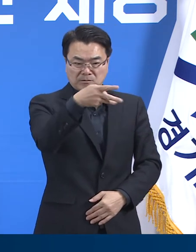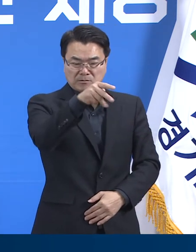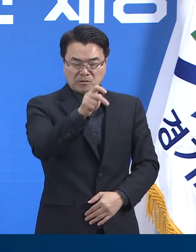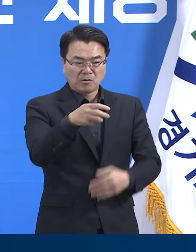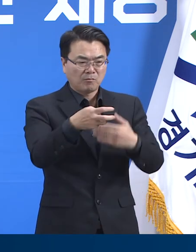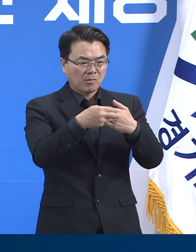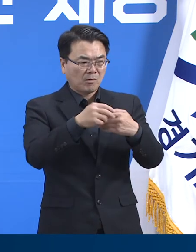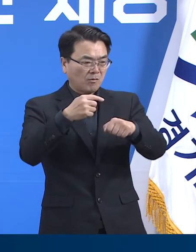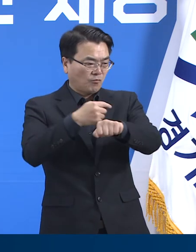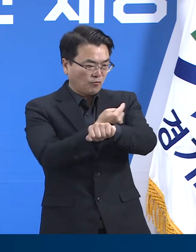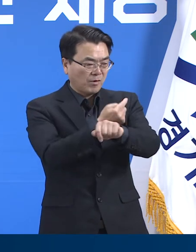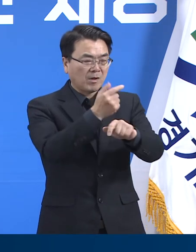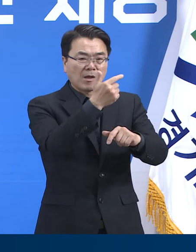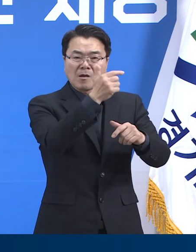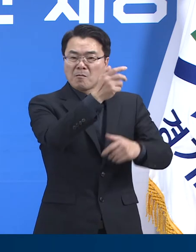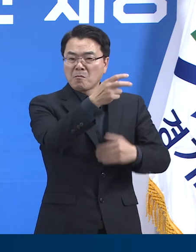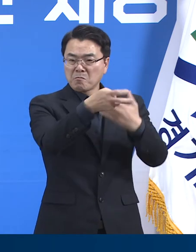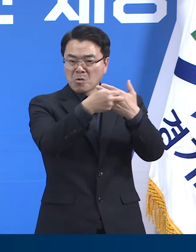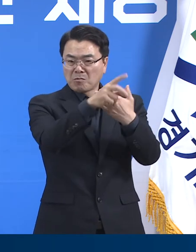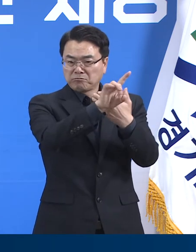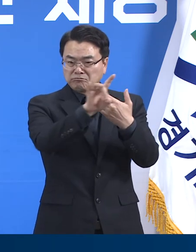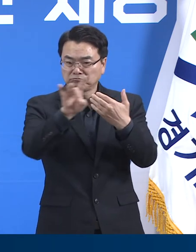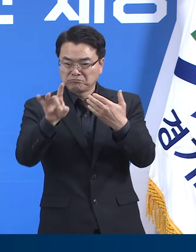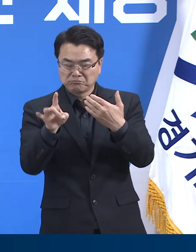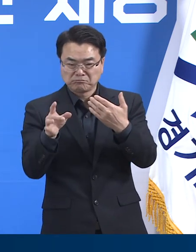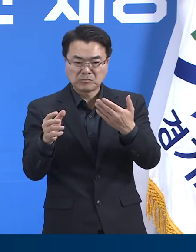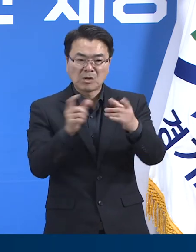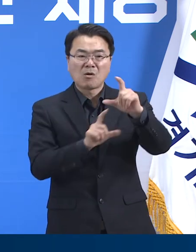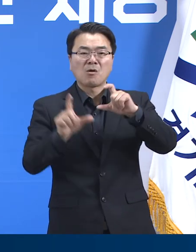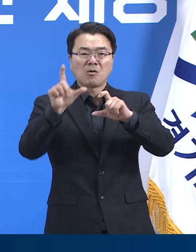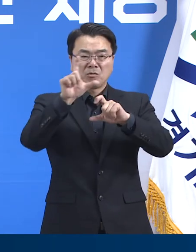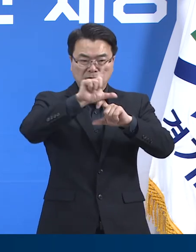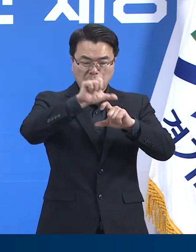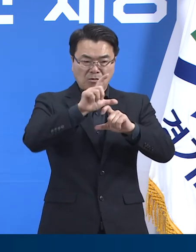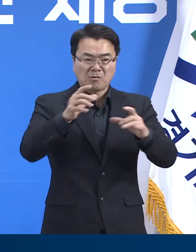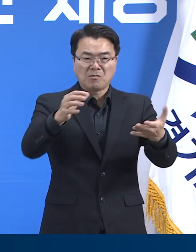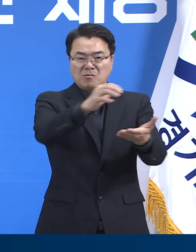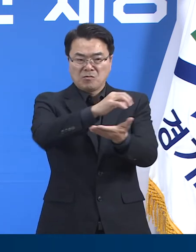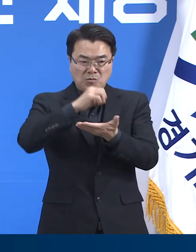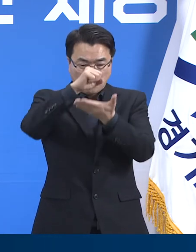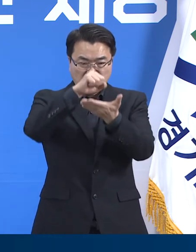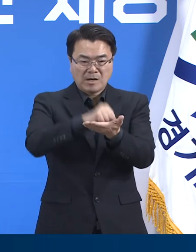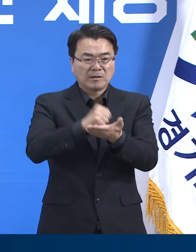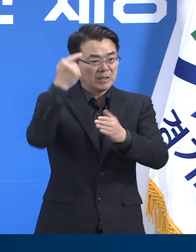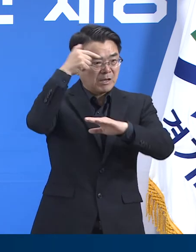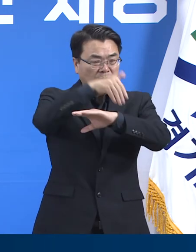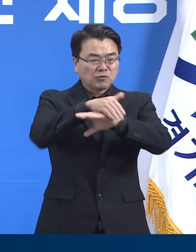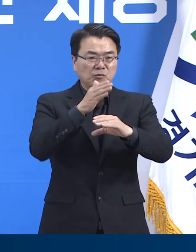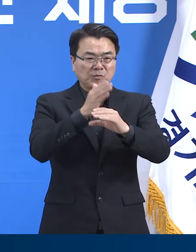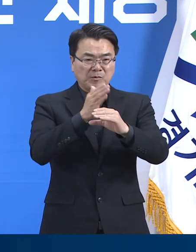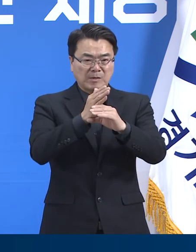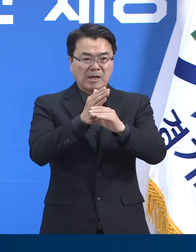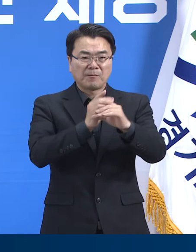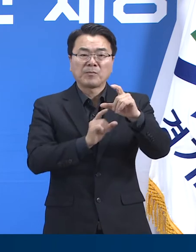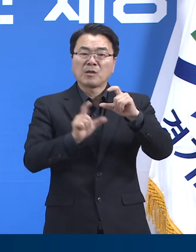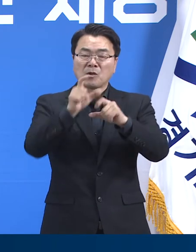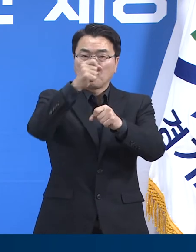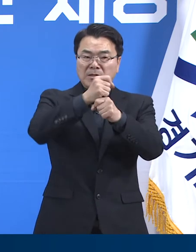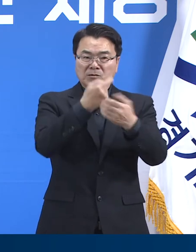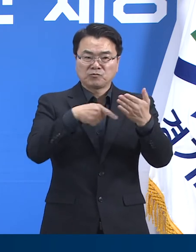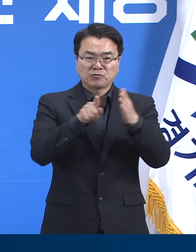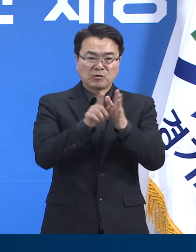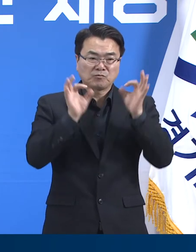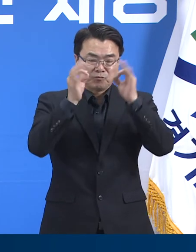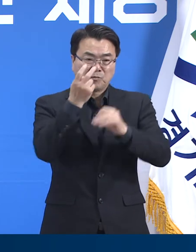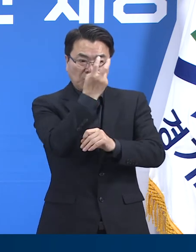신천연합병원 36병상 등 309병상을 확보할 예정입니다. 앞으로도 지속적으로 병상 현황을